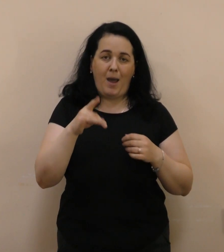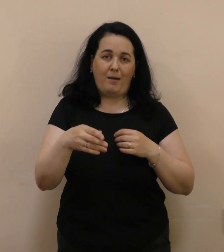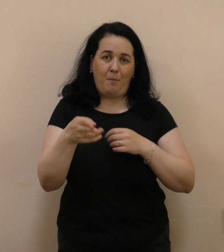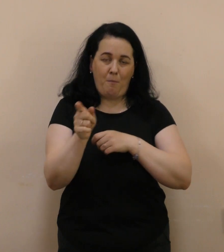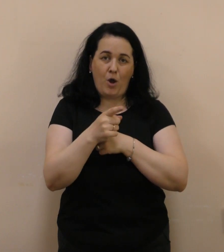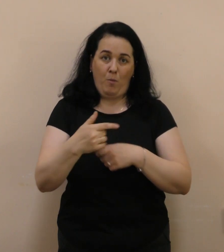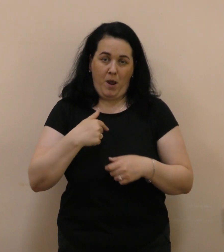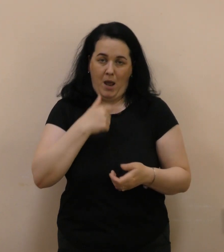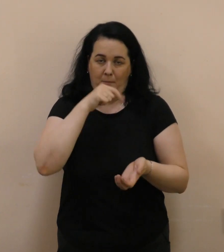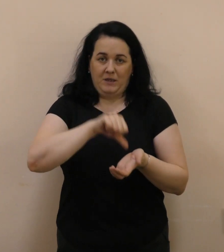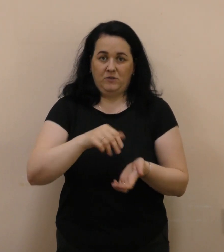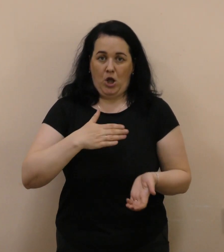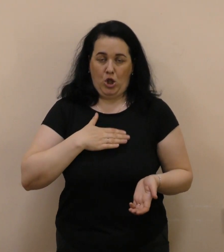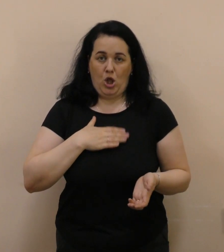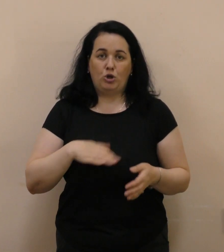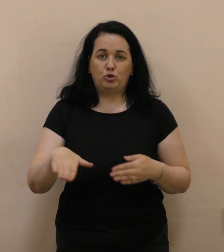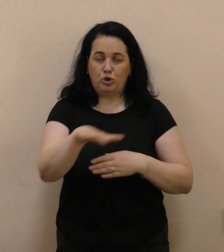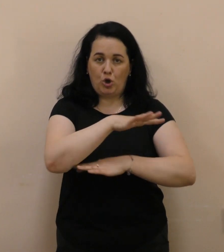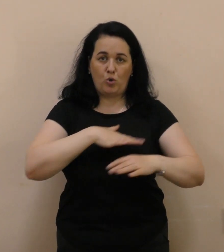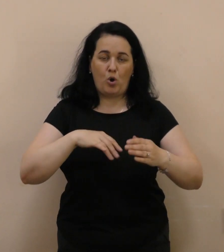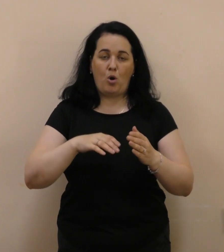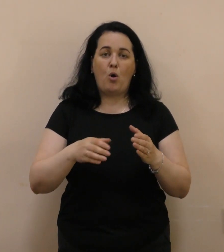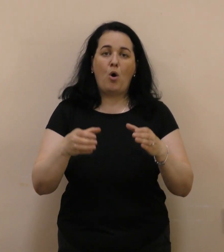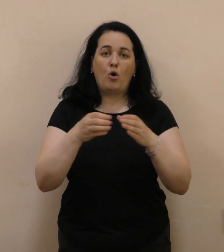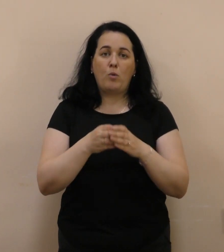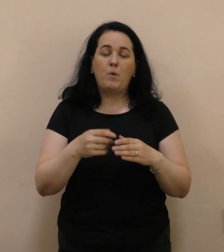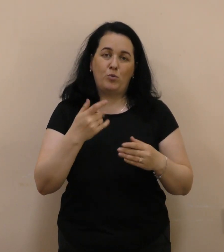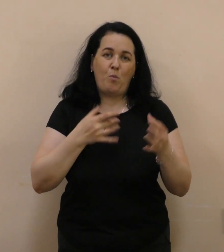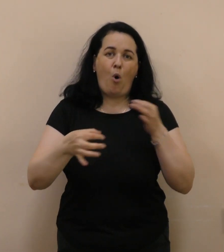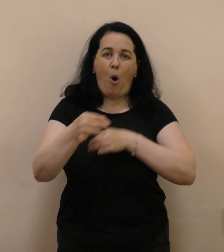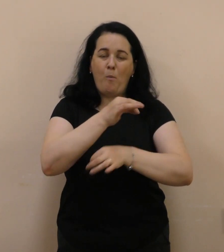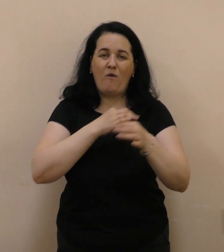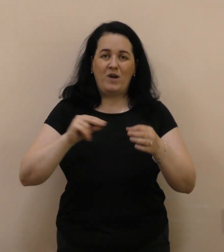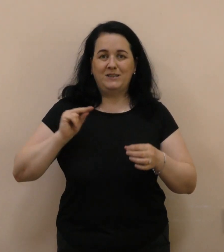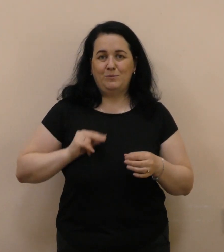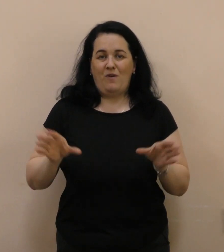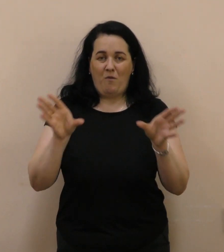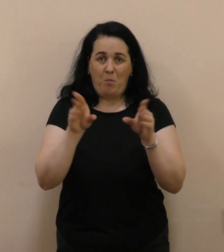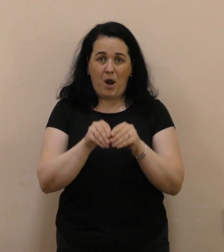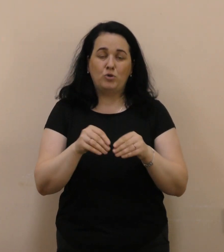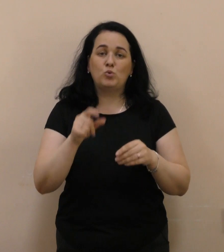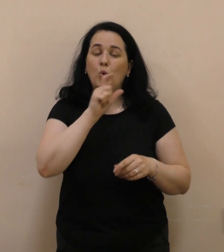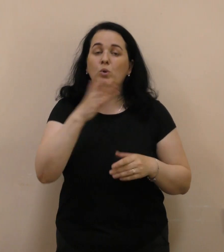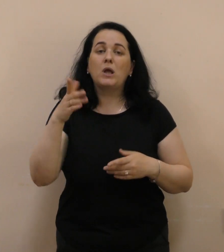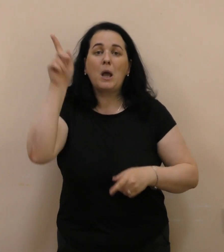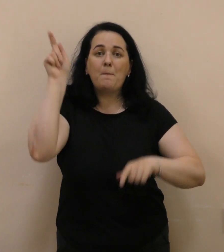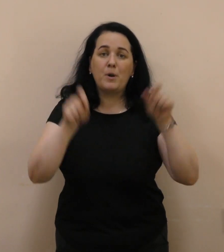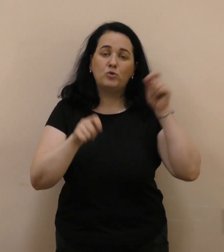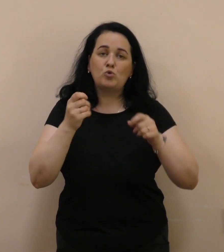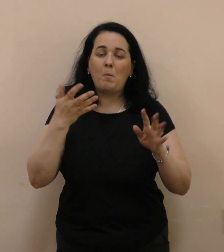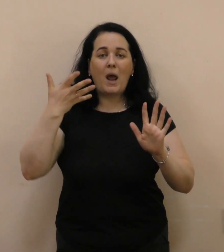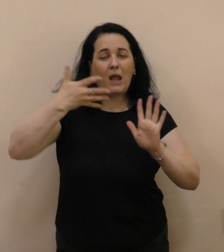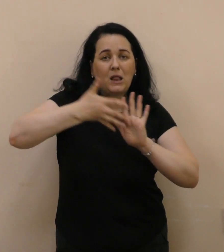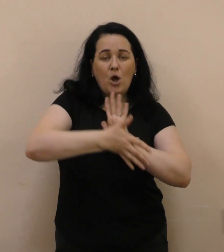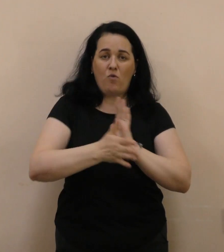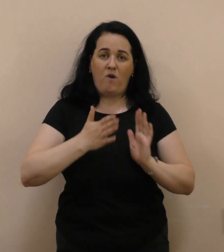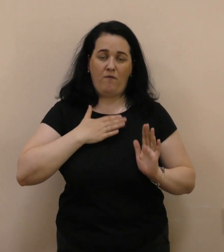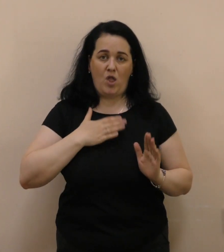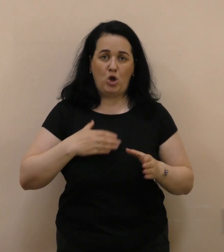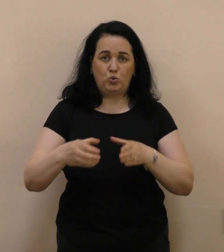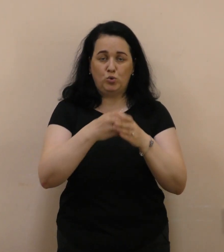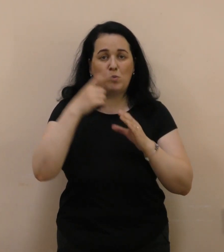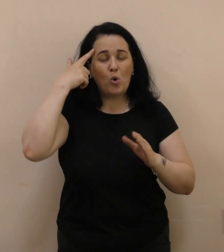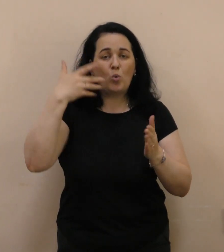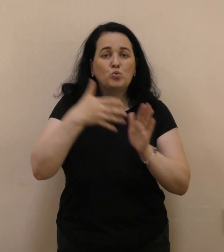територіальну громаду, тому обговорили ту співпрацю. Саме основне, щоб люди, які сюди приїжджають, інтегрувалися в наше суспільство.